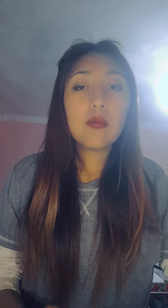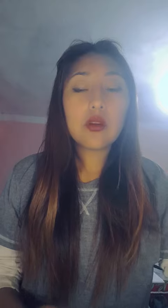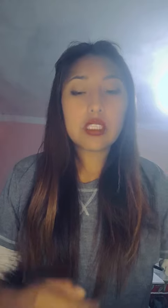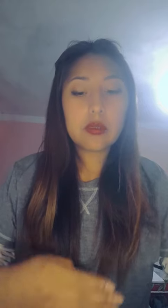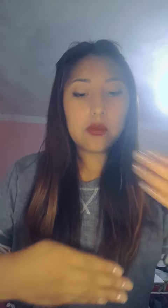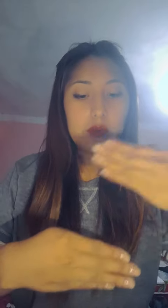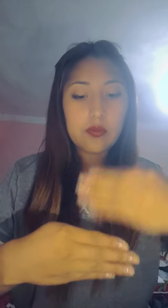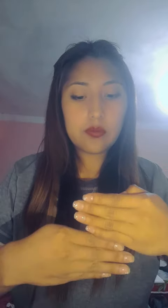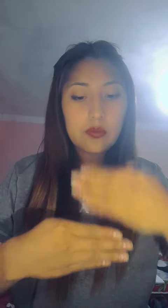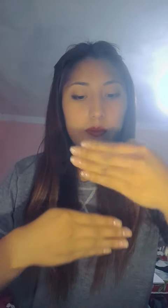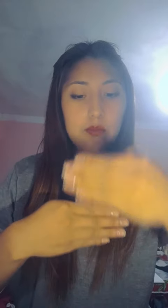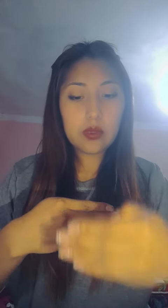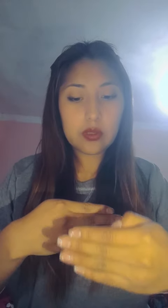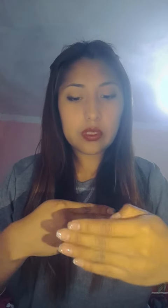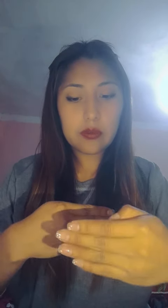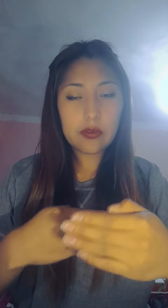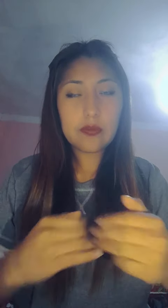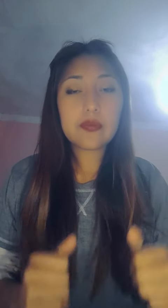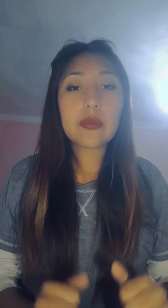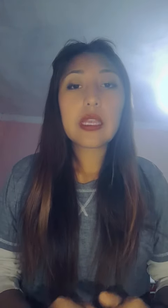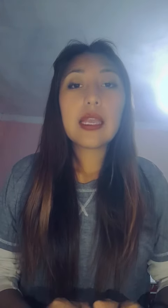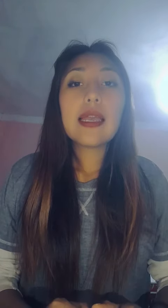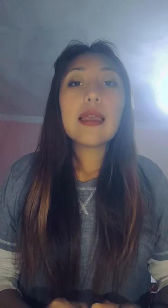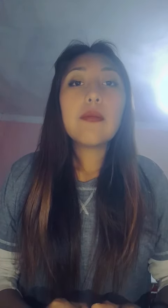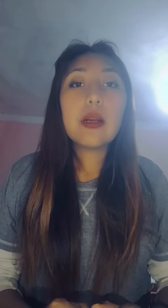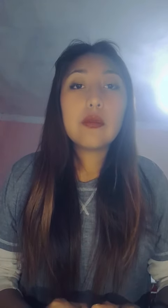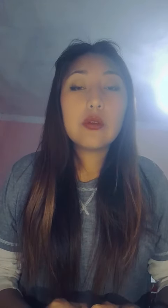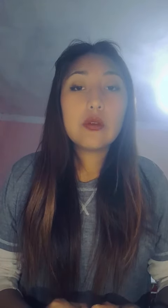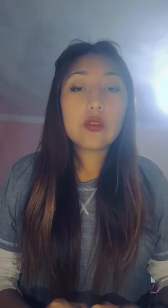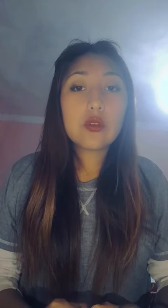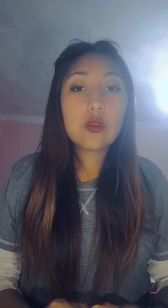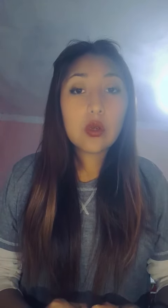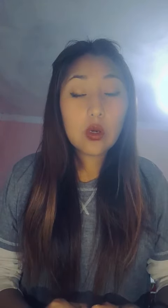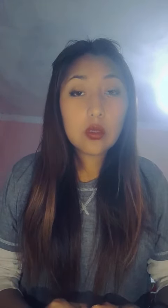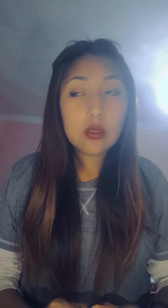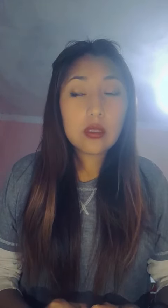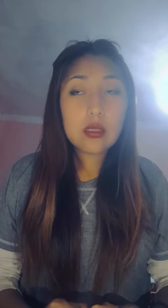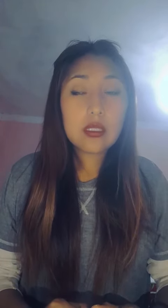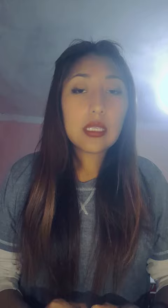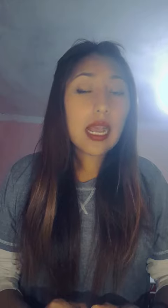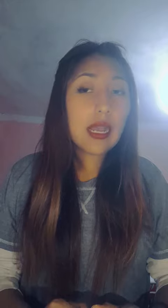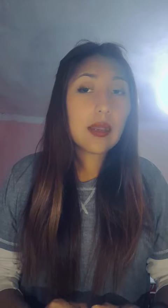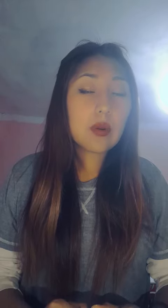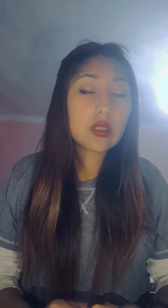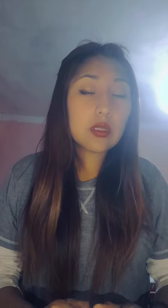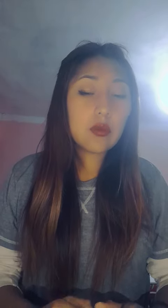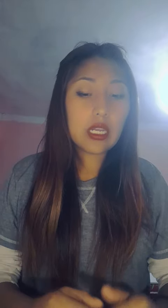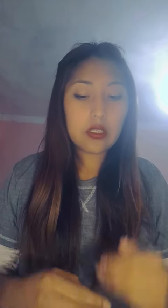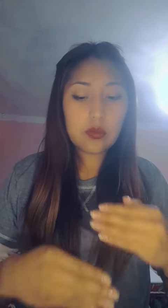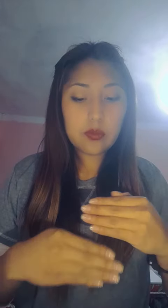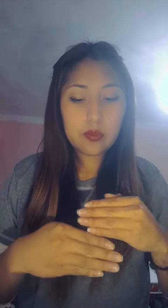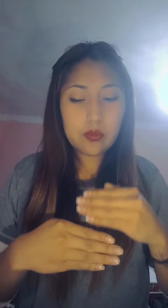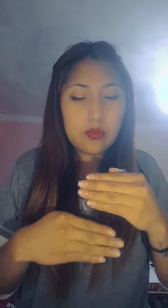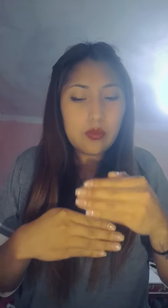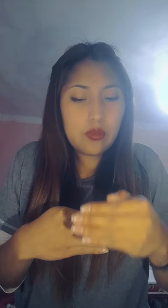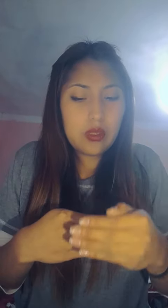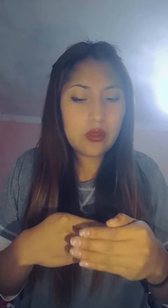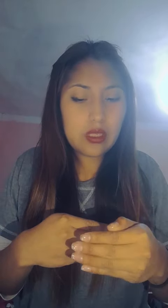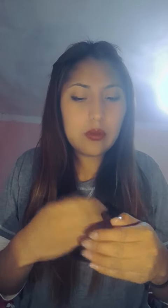Próximo, próximo, vámonos con próximo año, próximo,